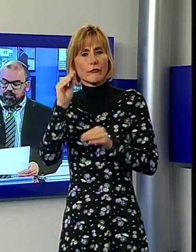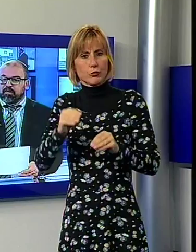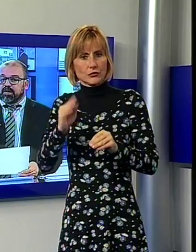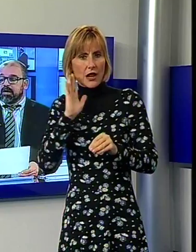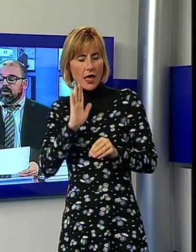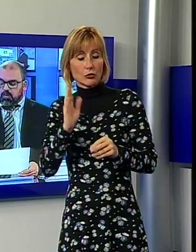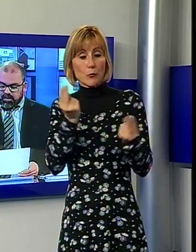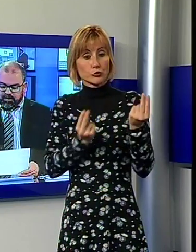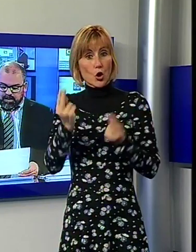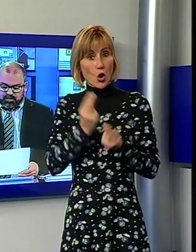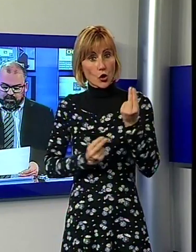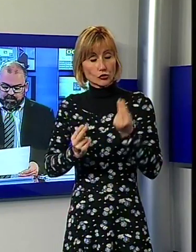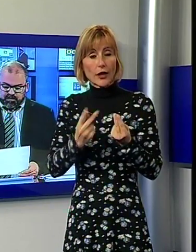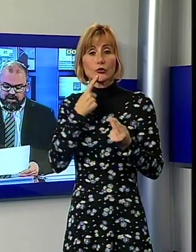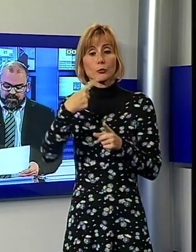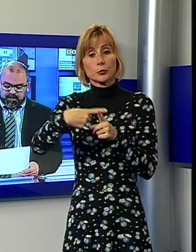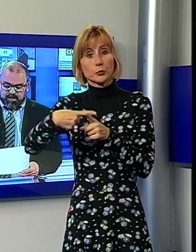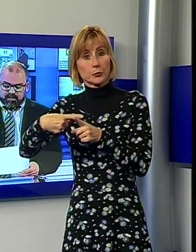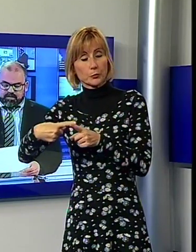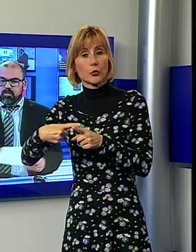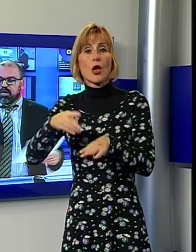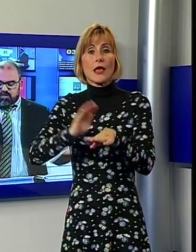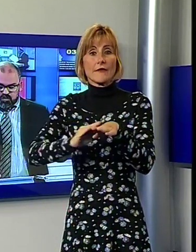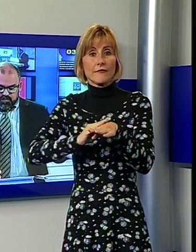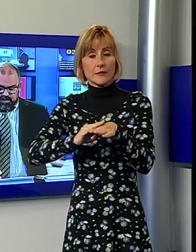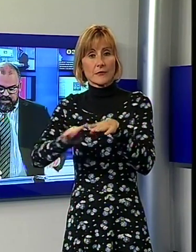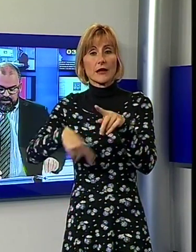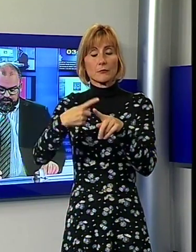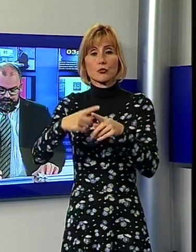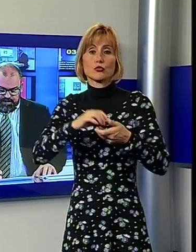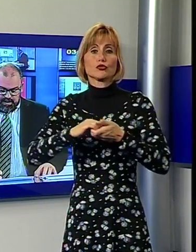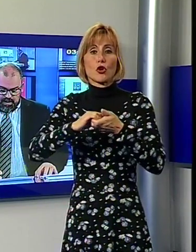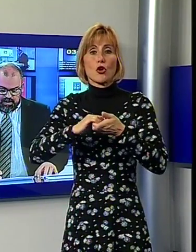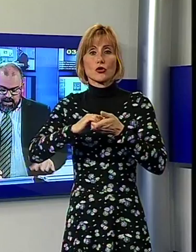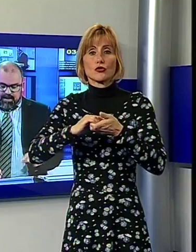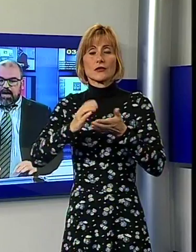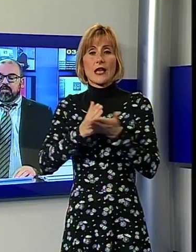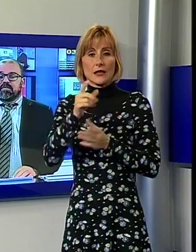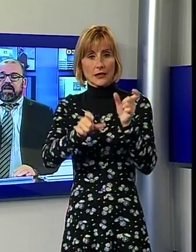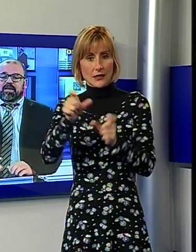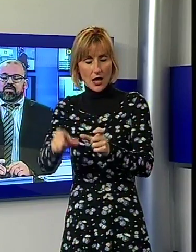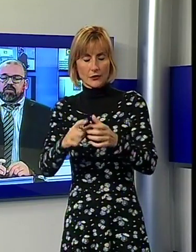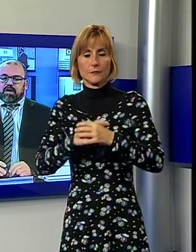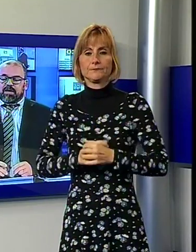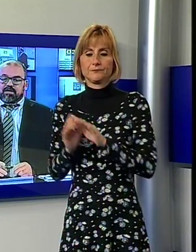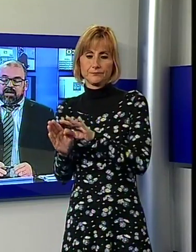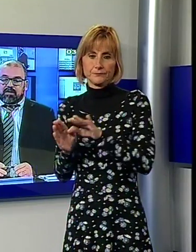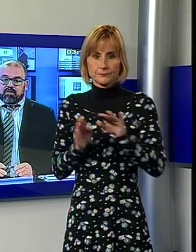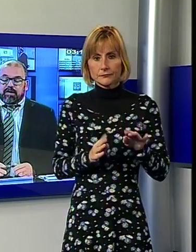prevede un incremento di personale infermieristico e socio-sanitario. Andiamo in Viale Cadorna. iniziato il